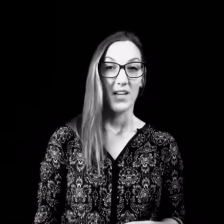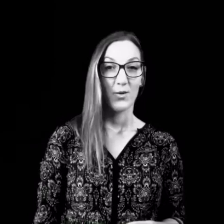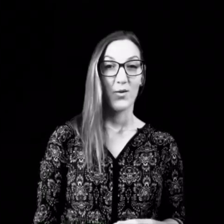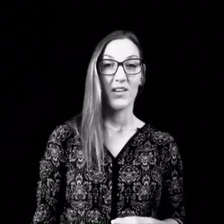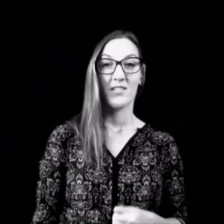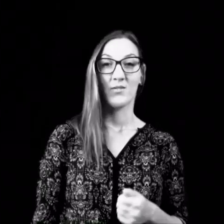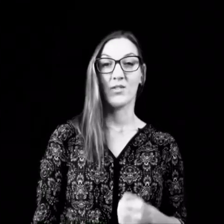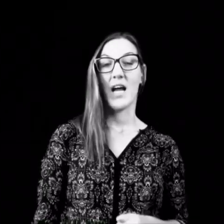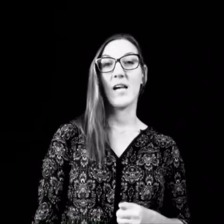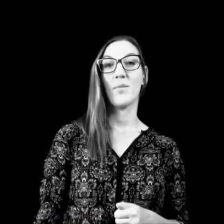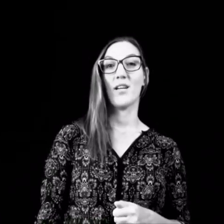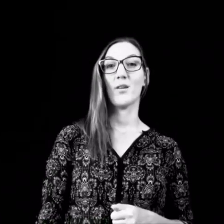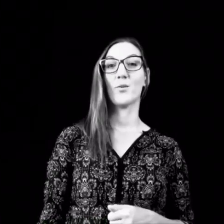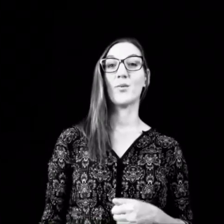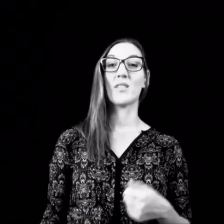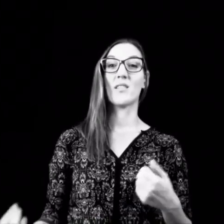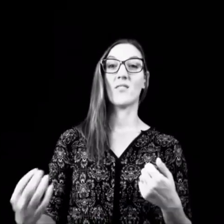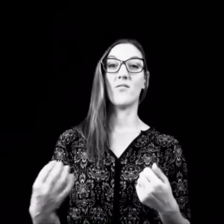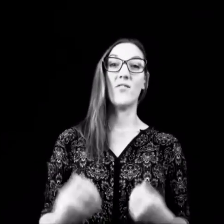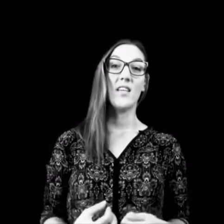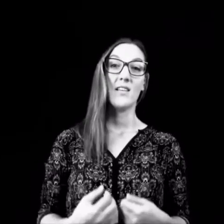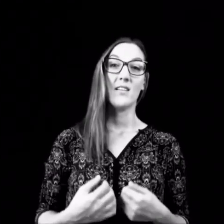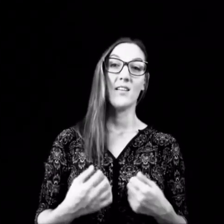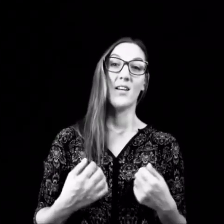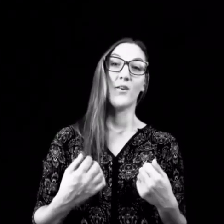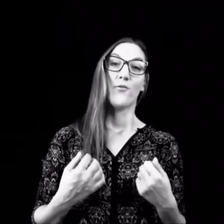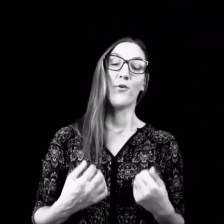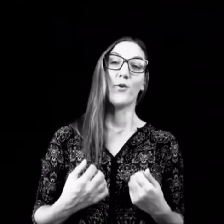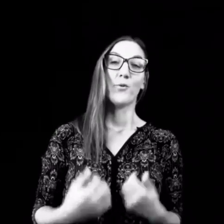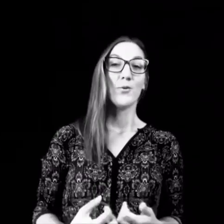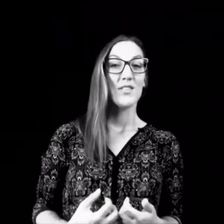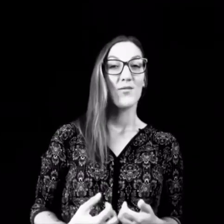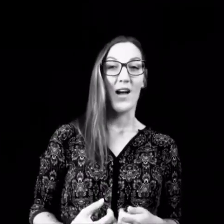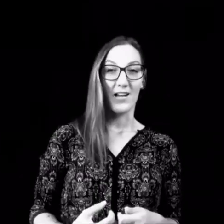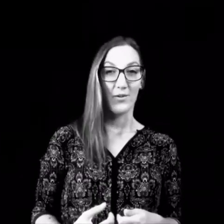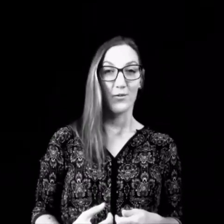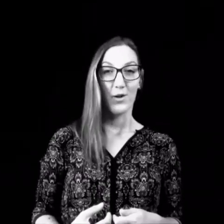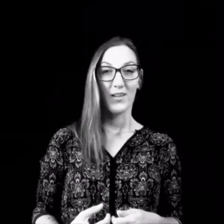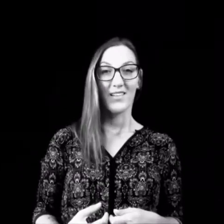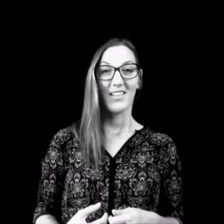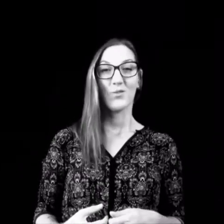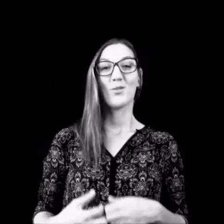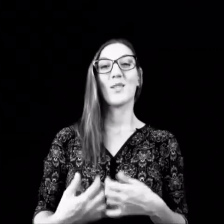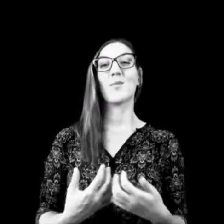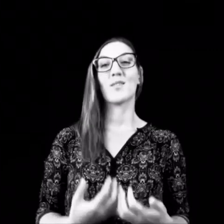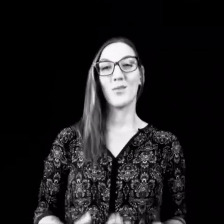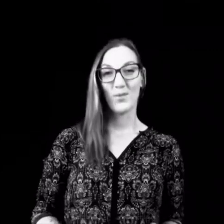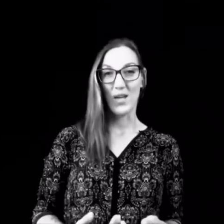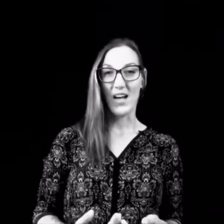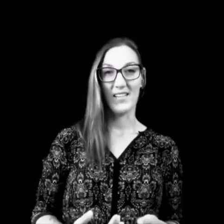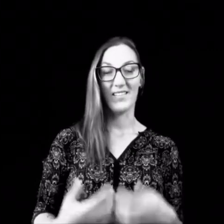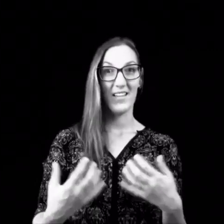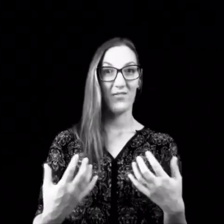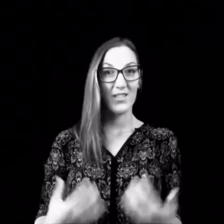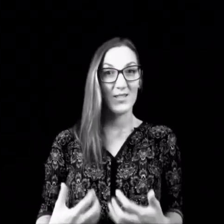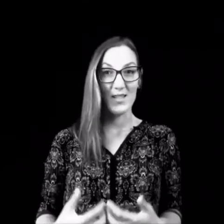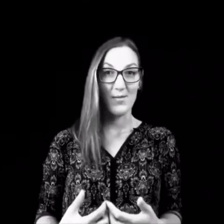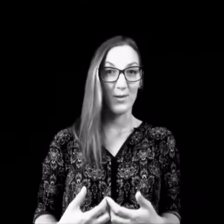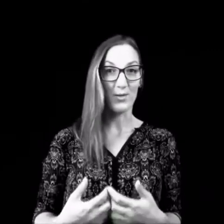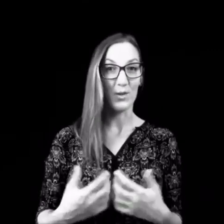Heilpädagoginnen und Heilpädagogen sind wir für uns verantwortlich, uns selbst gesund zu halten. Denn wir sind selber unsere